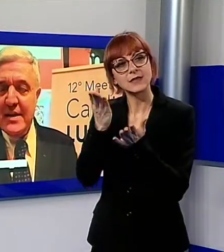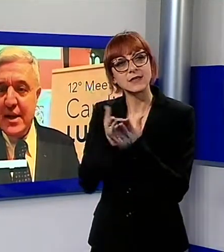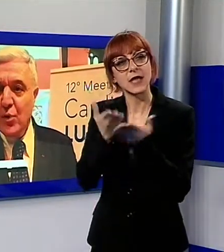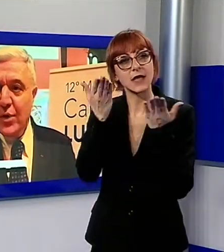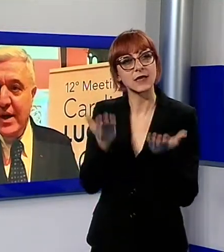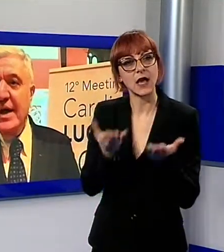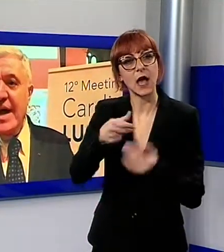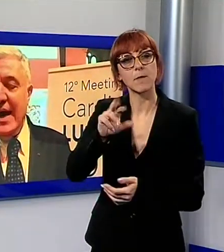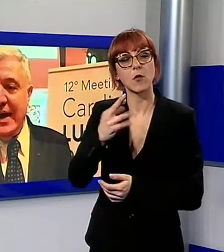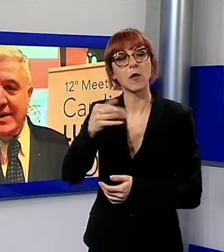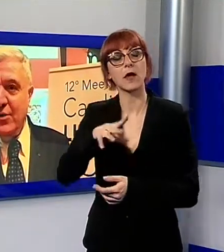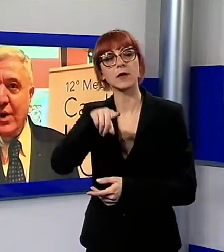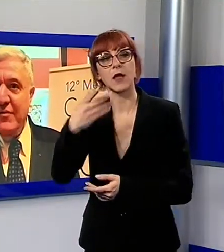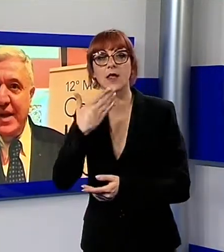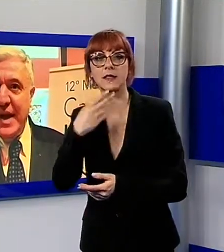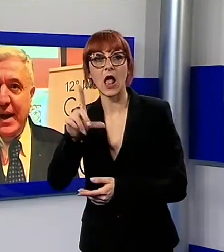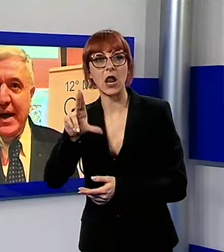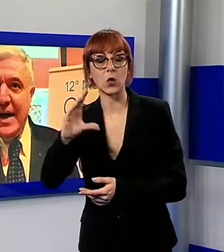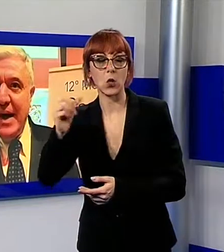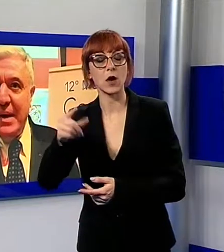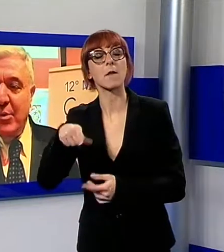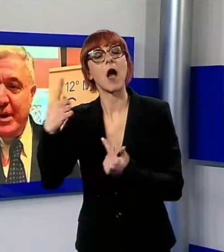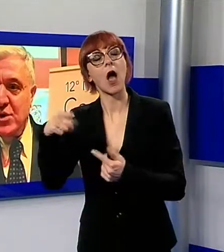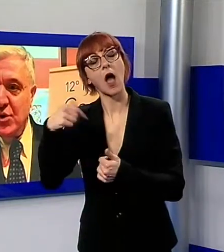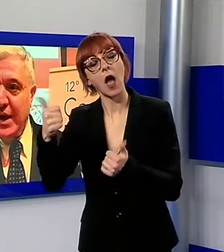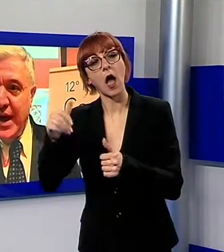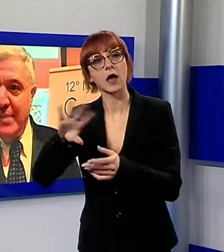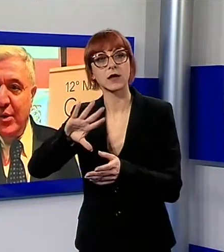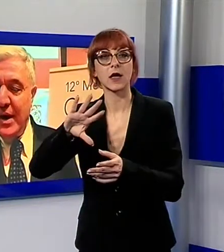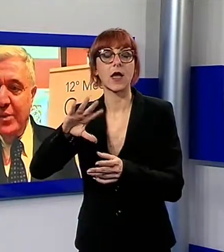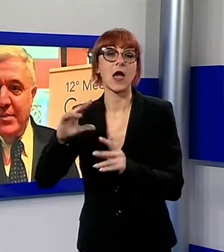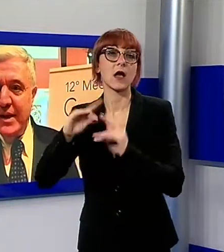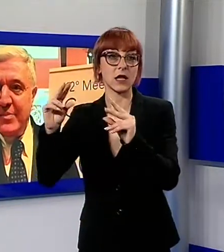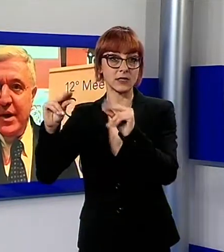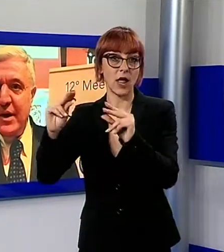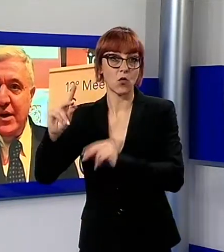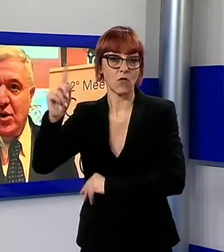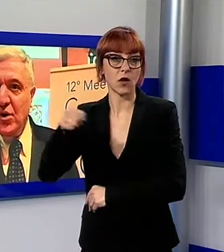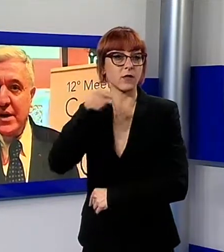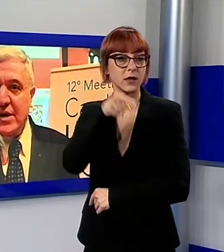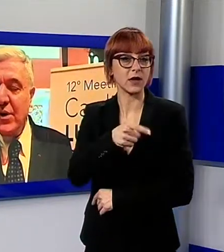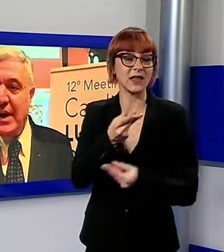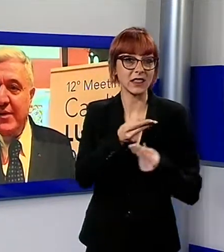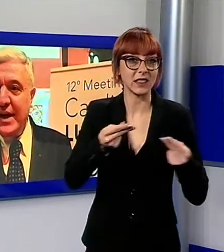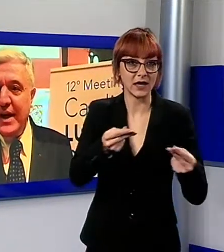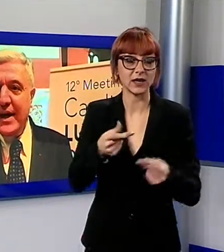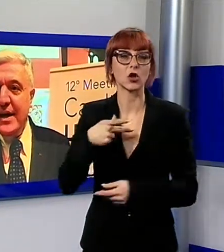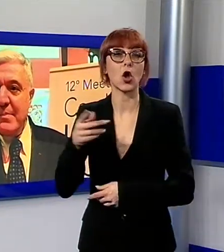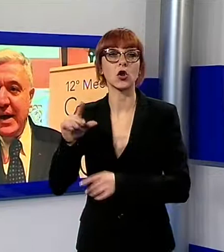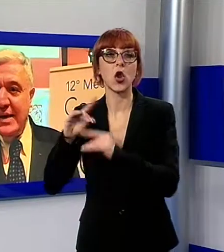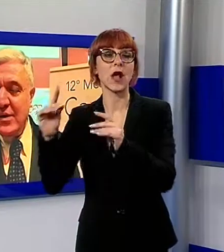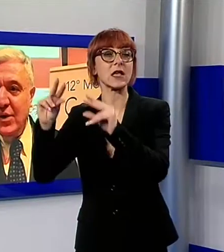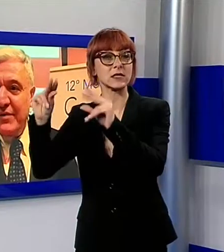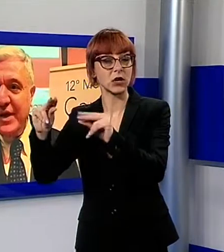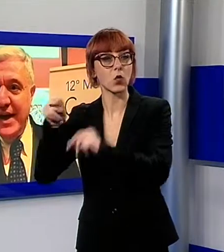e nel San Luca e a Castelnuovo-Garfagnana abbiamo messo in campo. Il campo di Marte per il territorio, Castelnuovo-Garfagnana